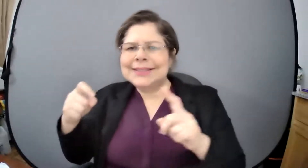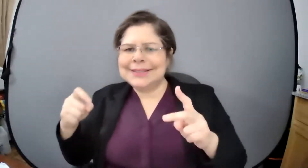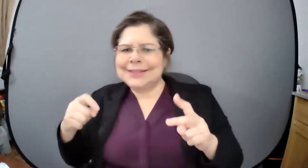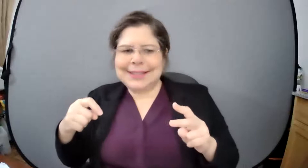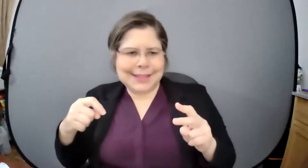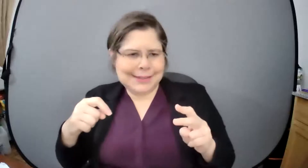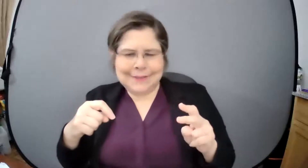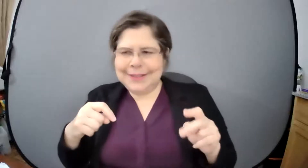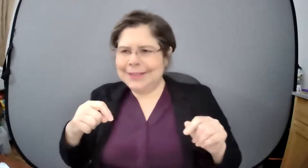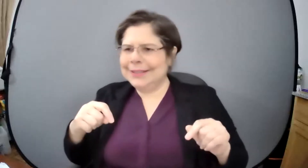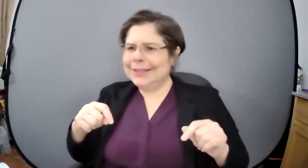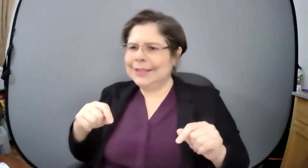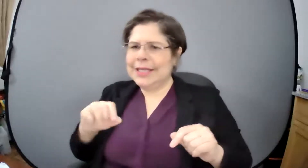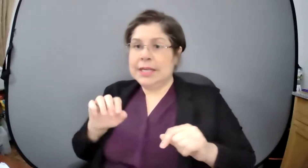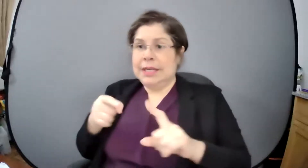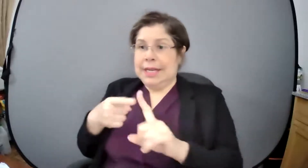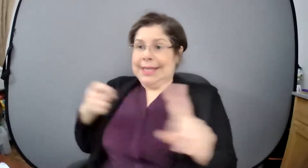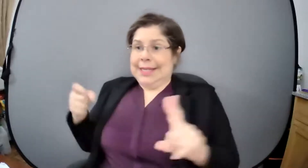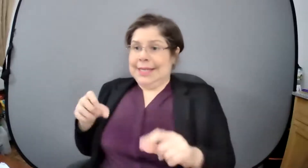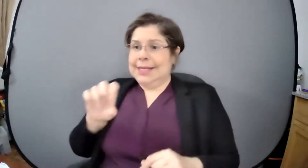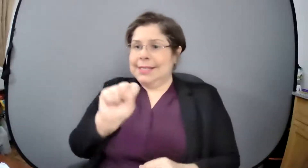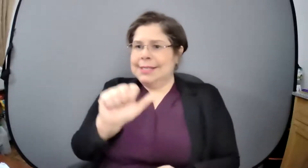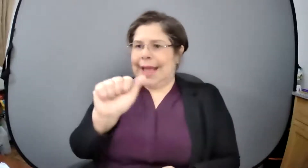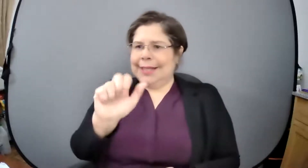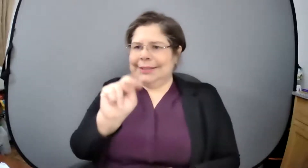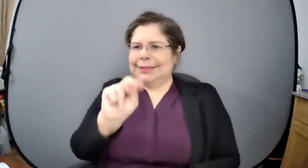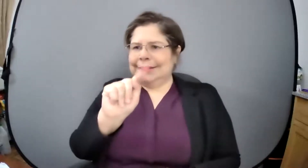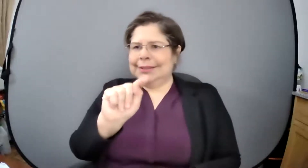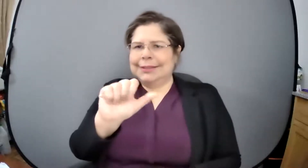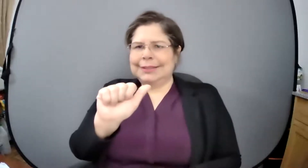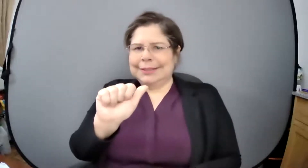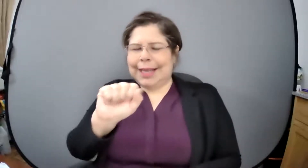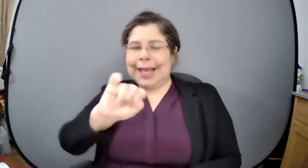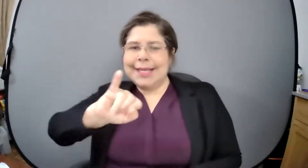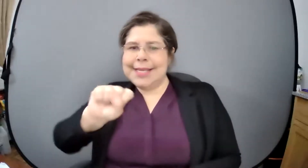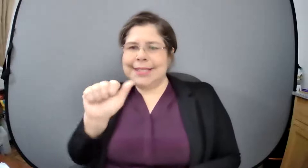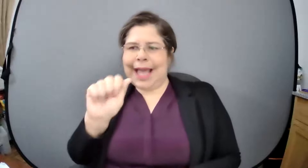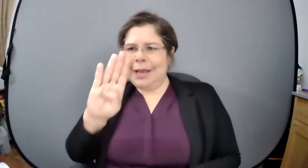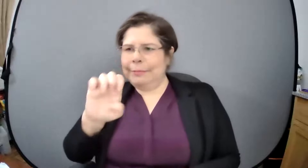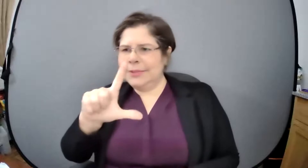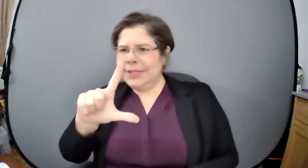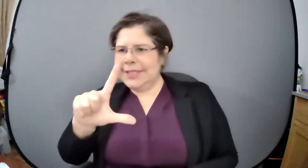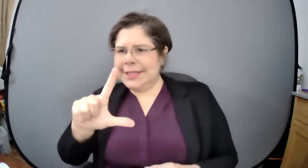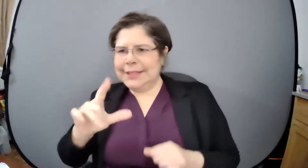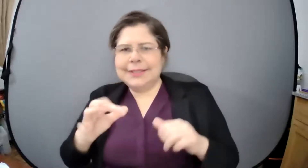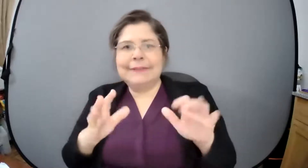señor este foro educativo está excelente está completo